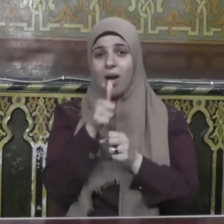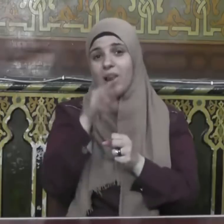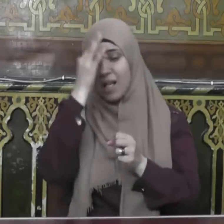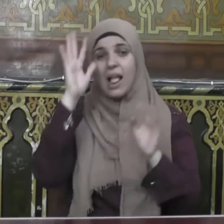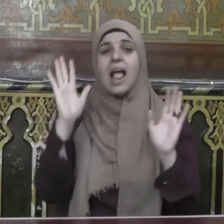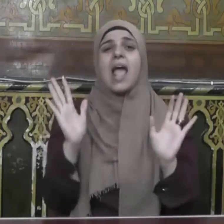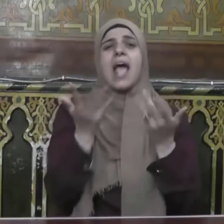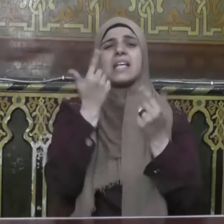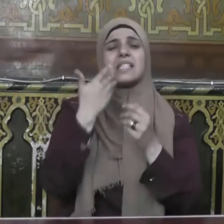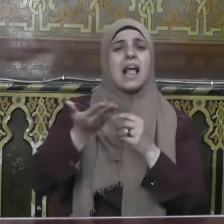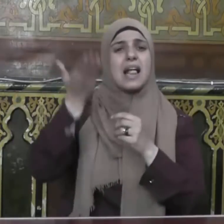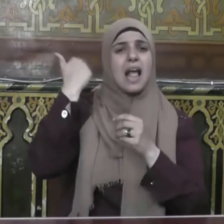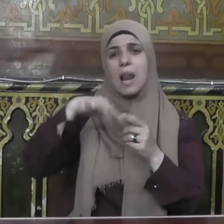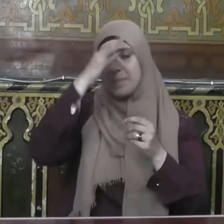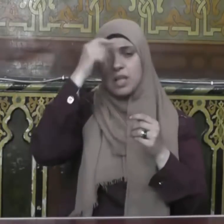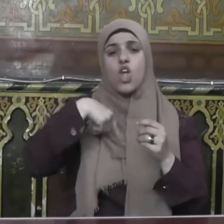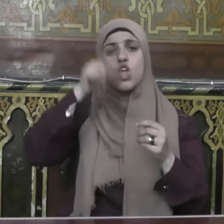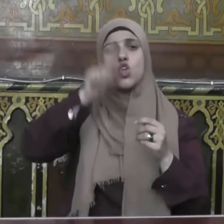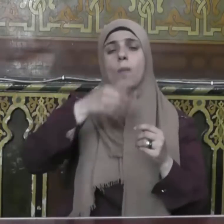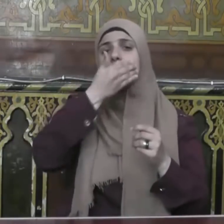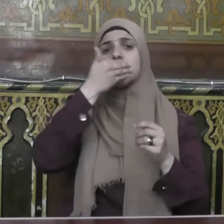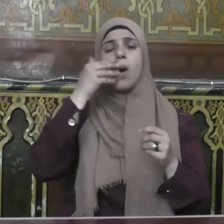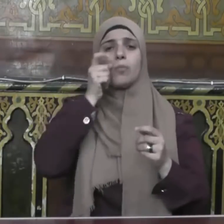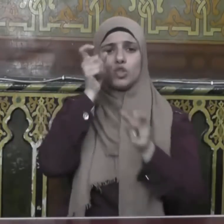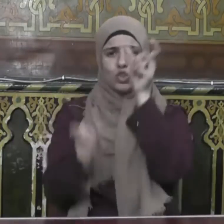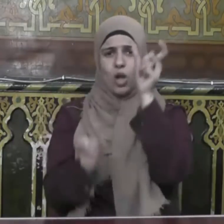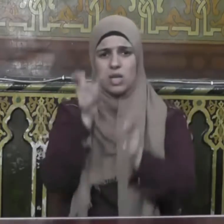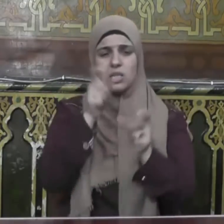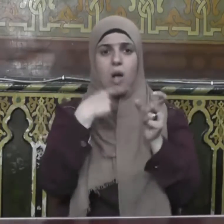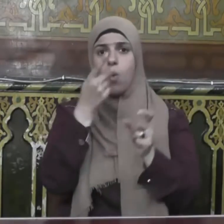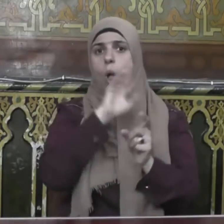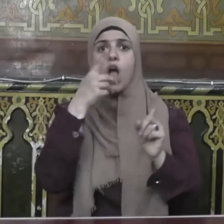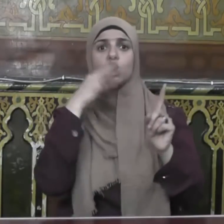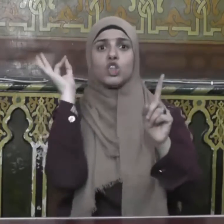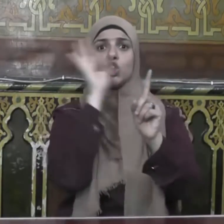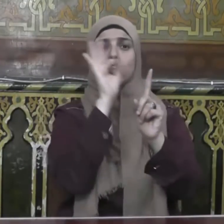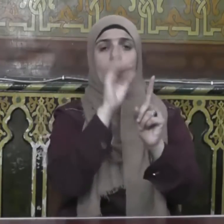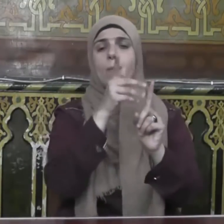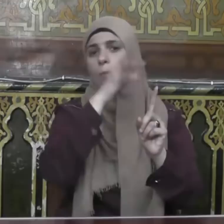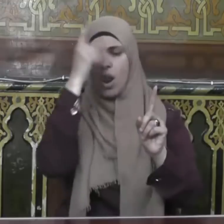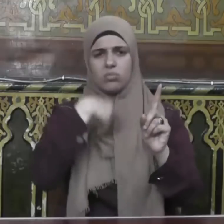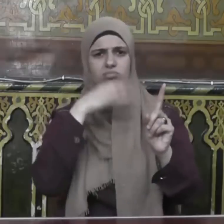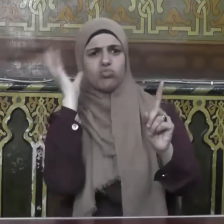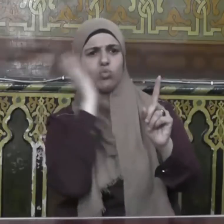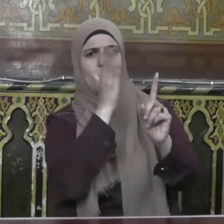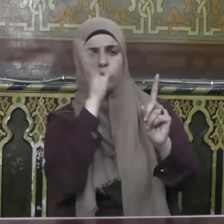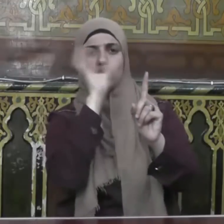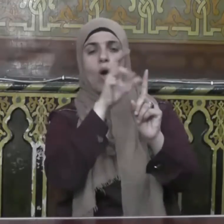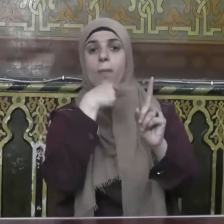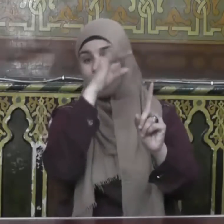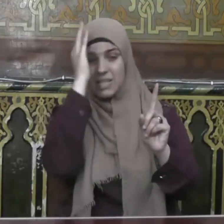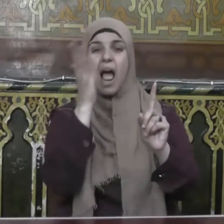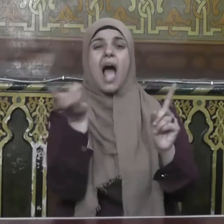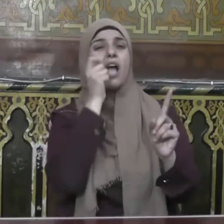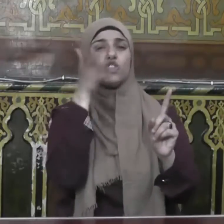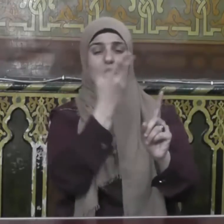كان يوم صوم أحدكم فلا يرفث ولا يثخب فإن سابه أحد أو